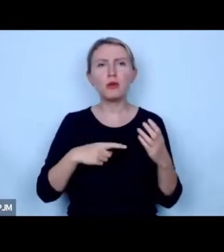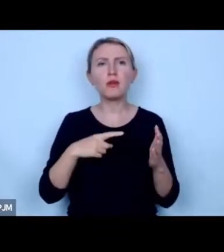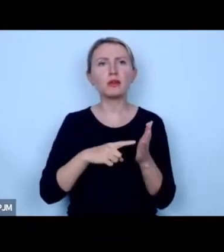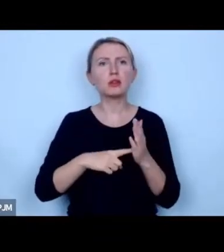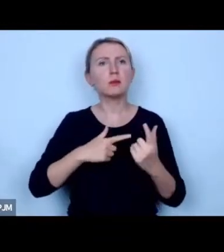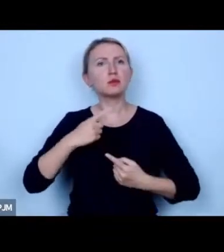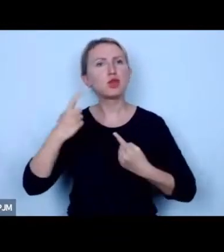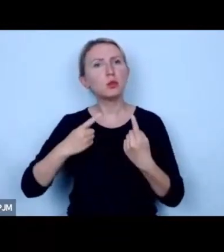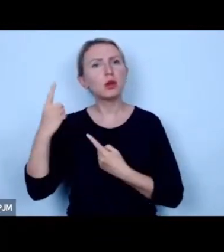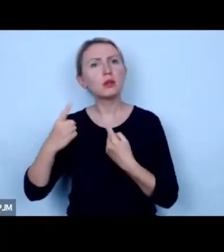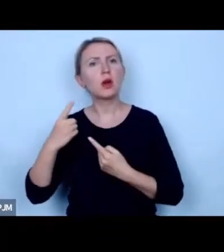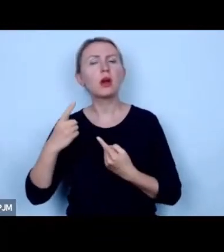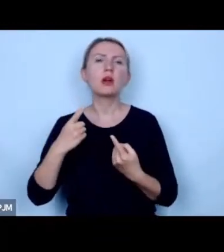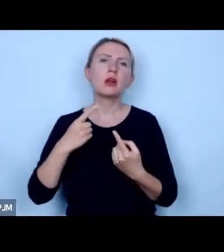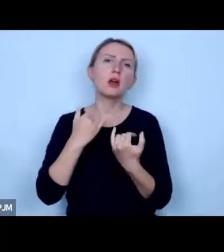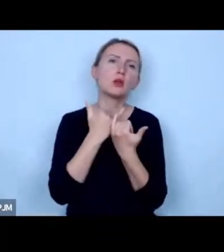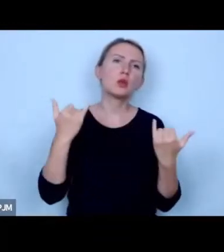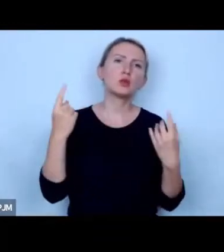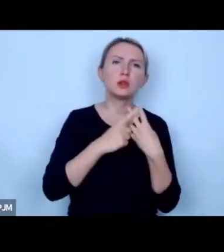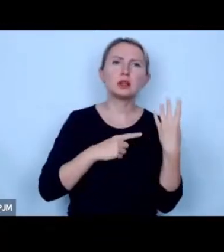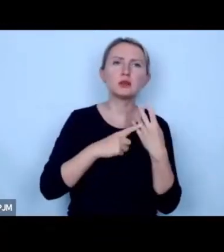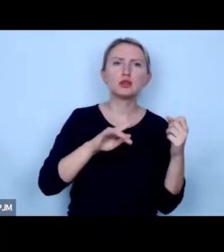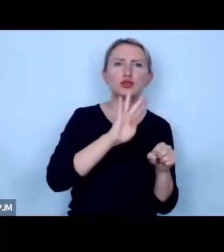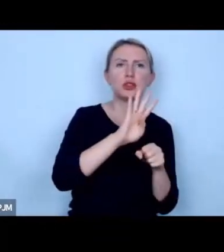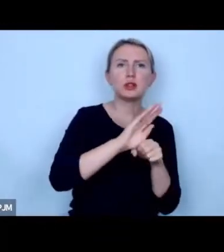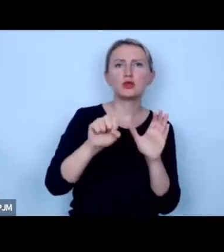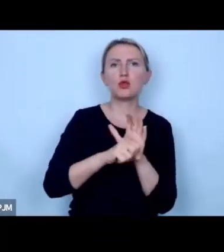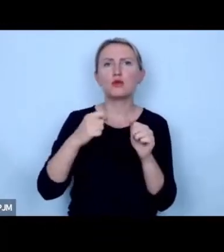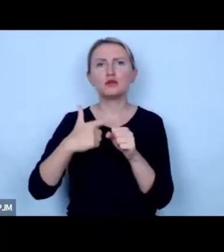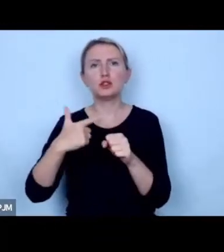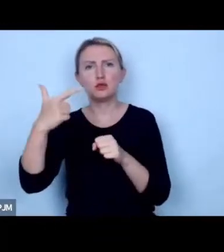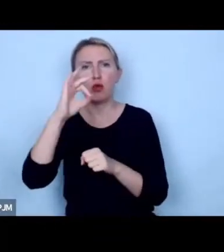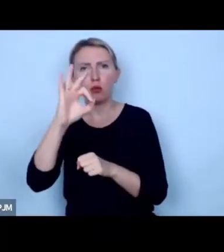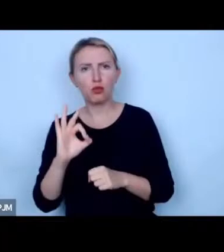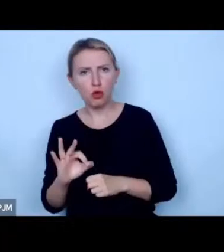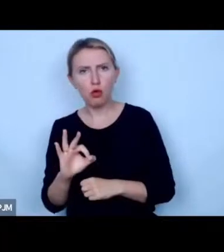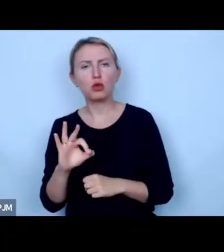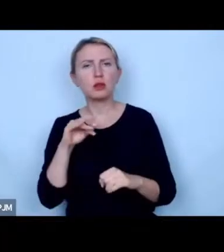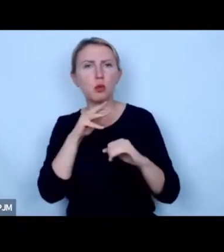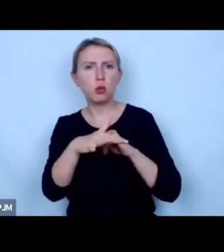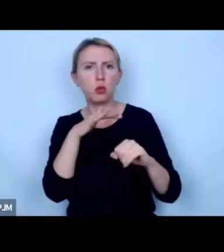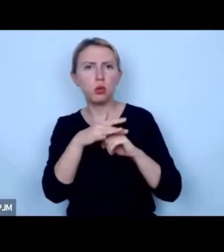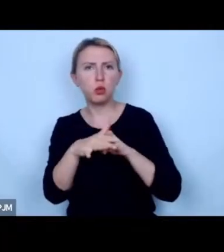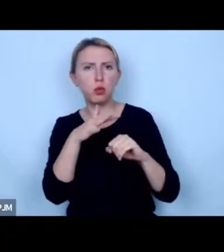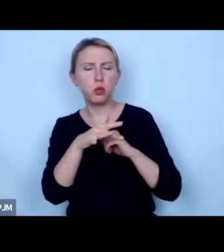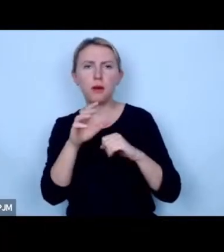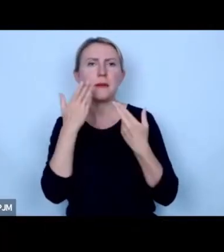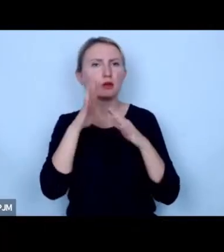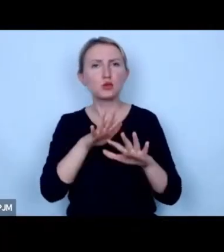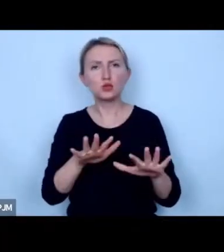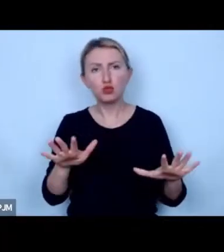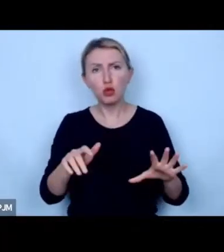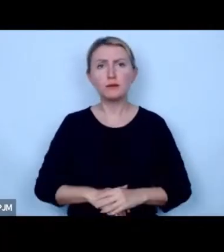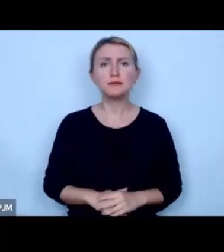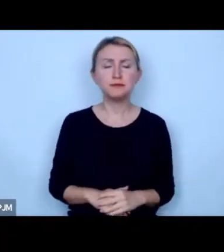przemysłowe które emitują tam według różnych kalkulacji 14 nawet 22% emisji czyli bardzo wiele